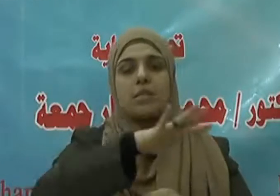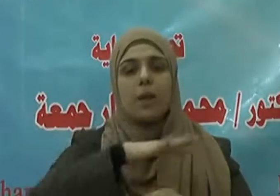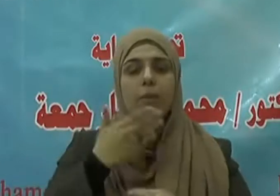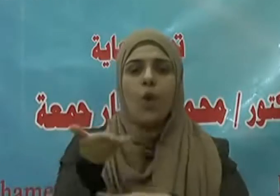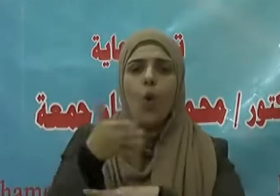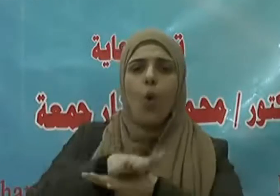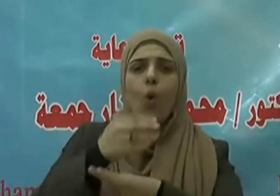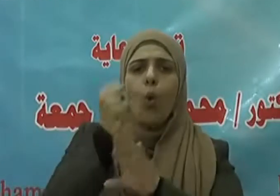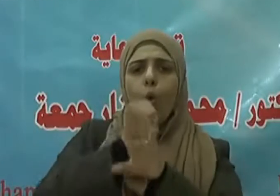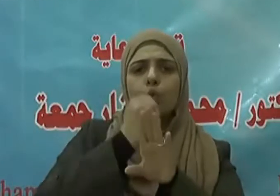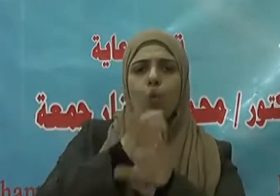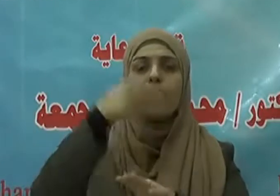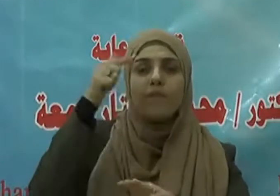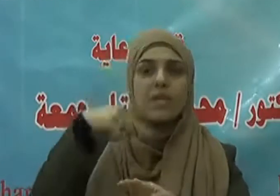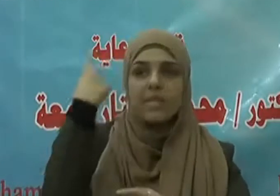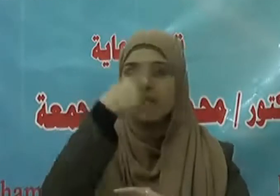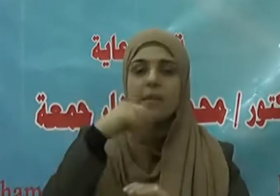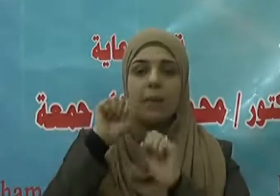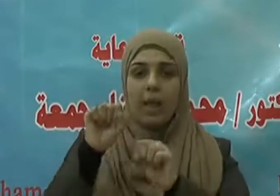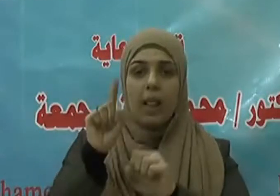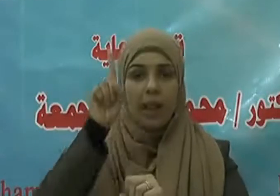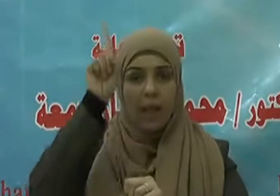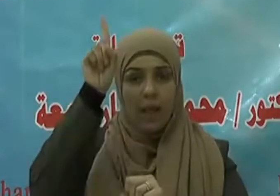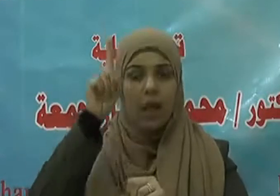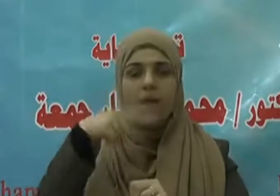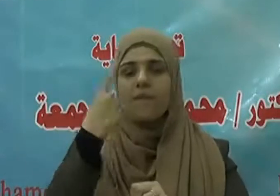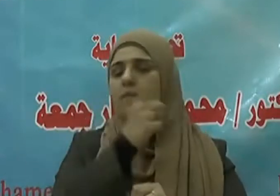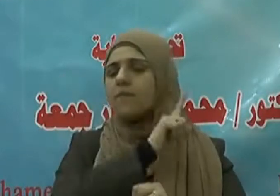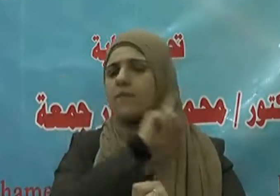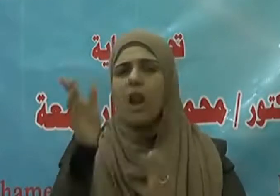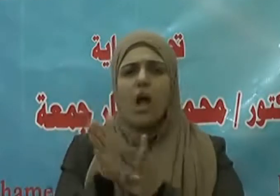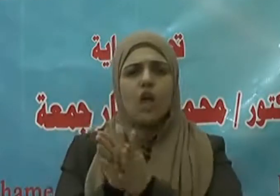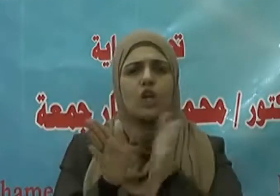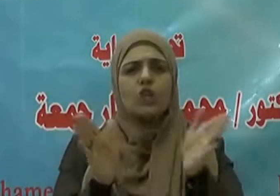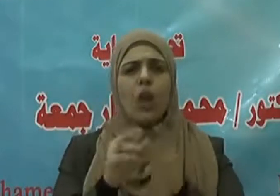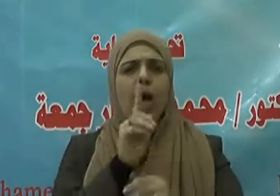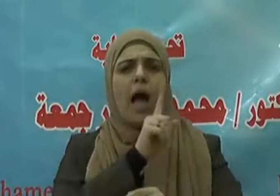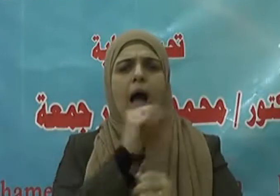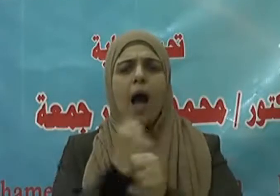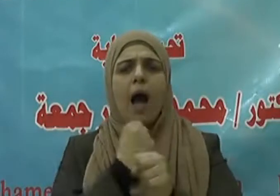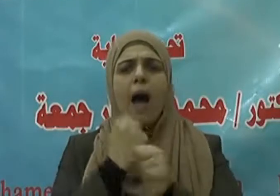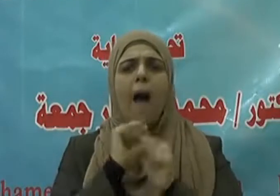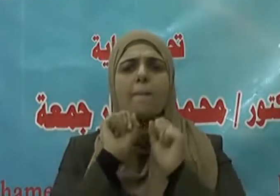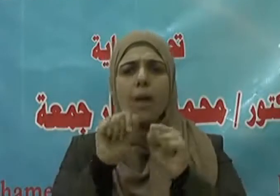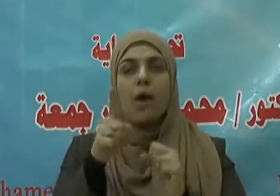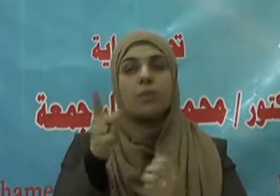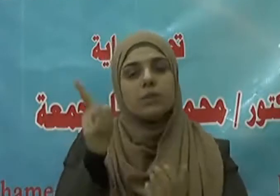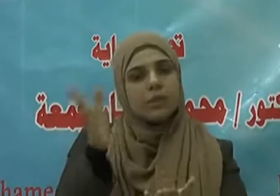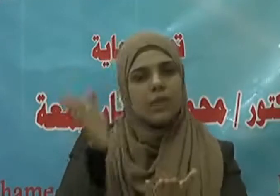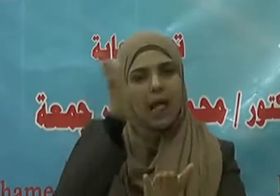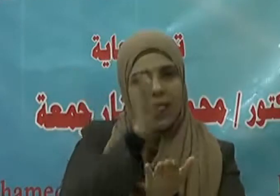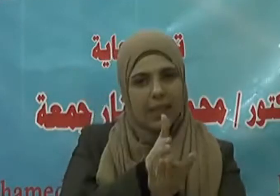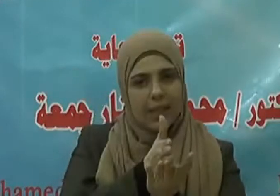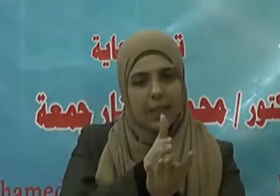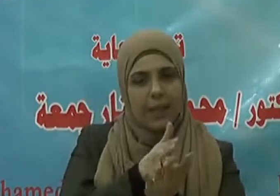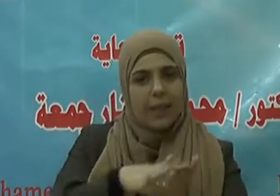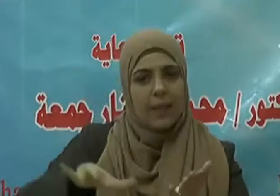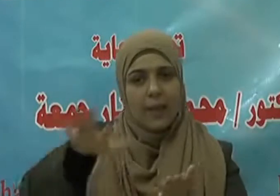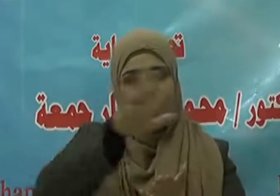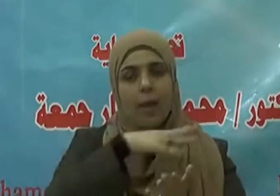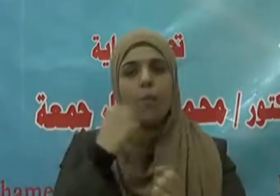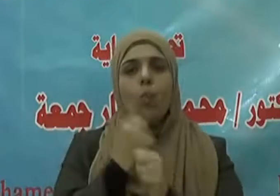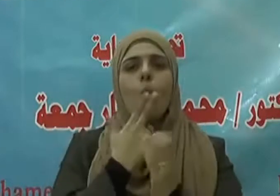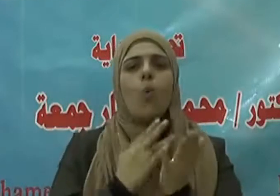كالشرطي الذي يحمي دور العبادة والذي يحمي السائحين والذي يحمي